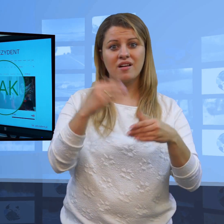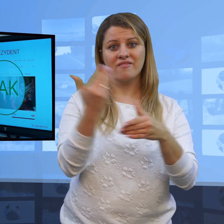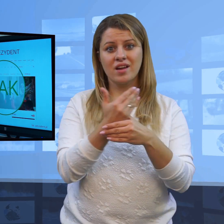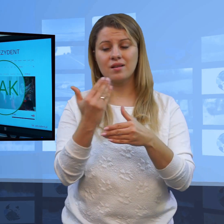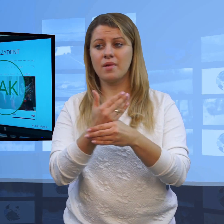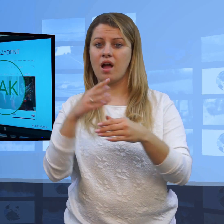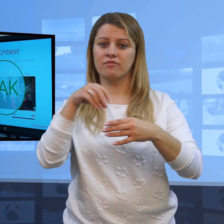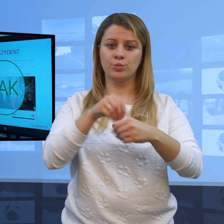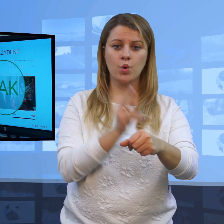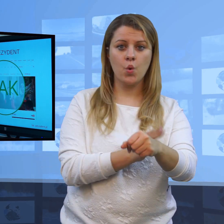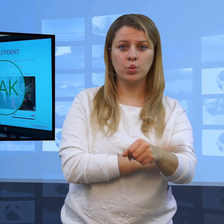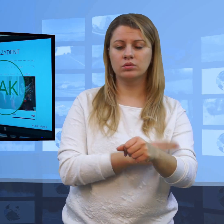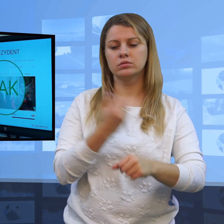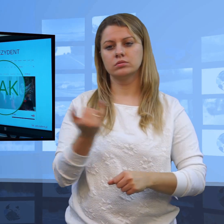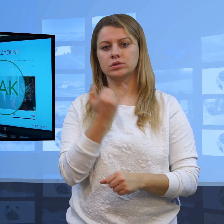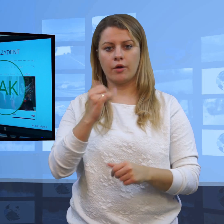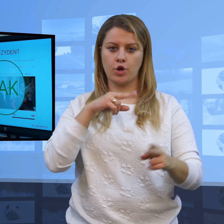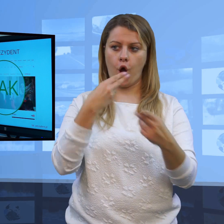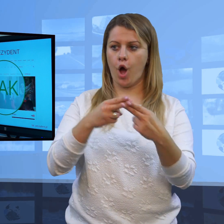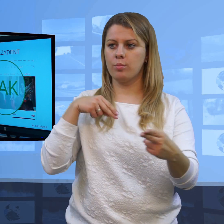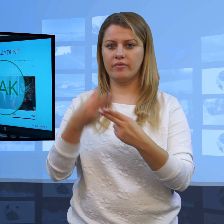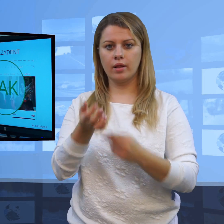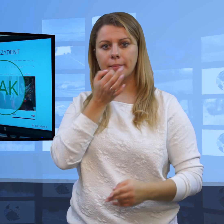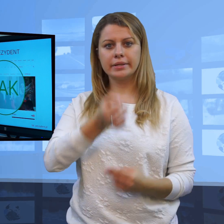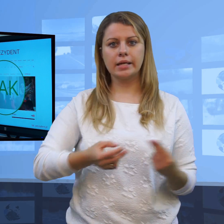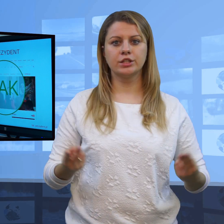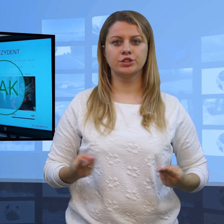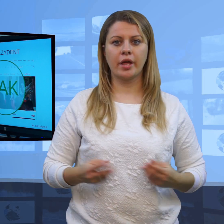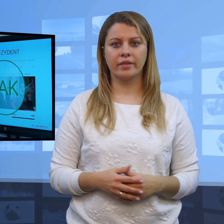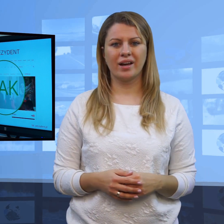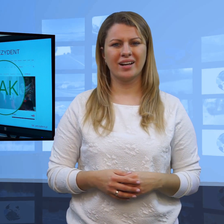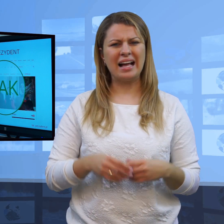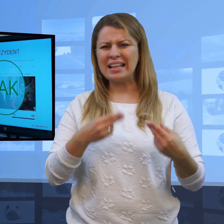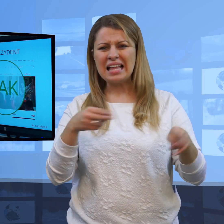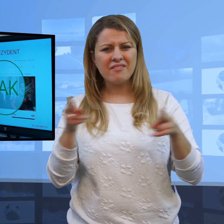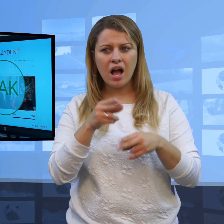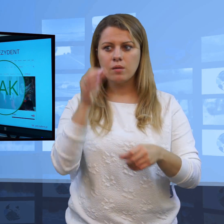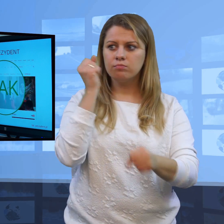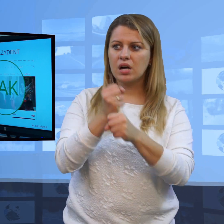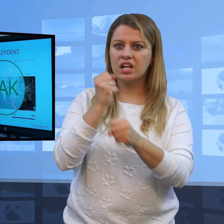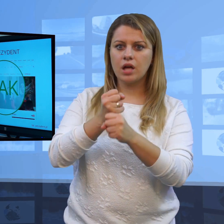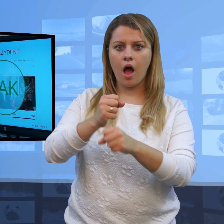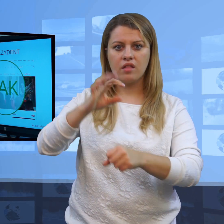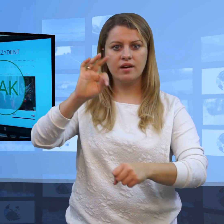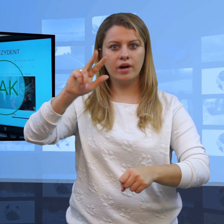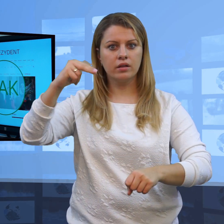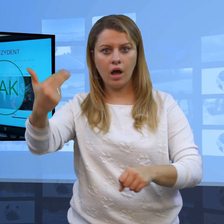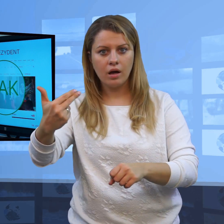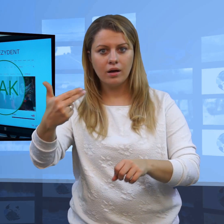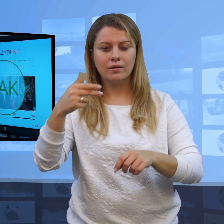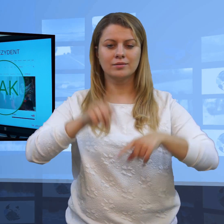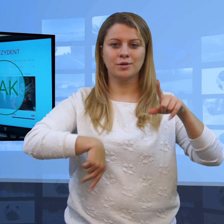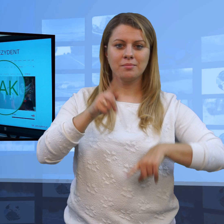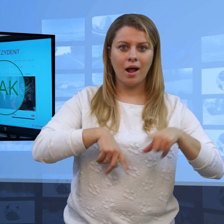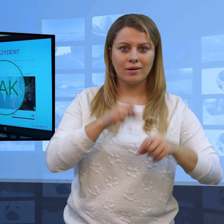na pytania dziennikarzy, tak jak mówiłem, nieważne czy to są dziennikarze dużych mediów, czy to są dziennikarze